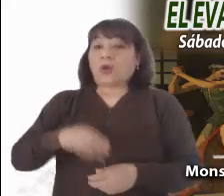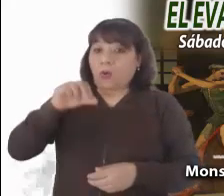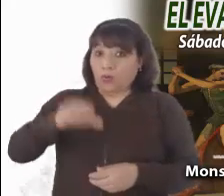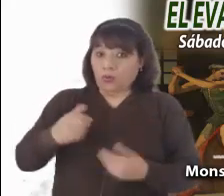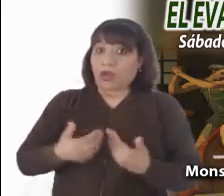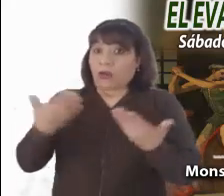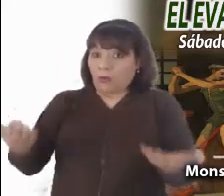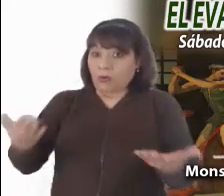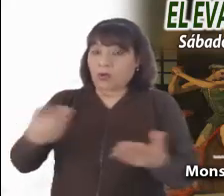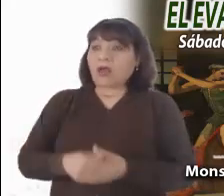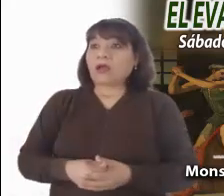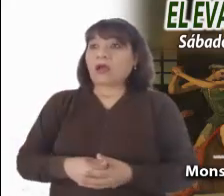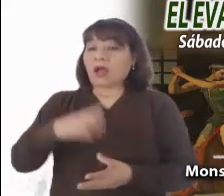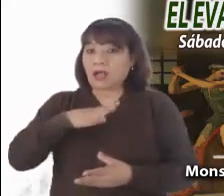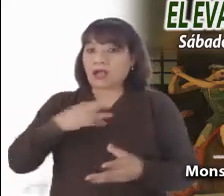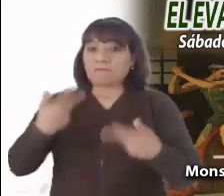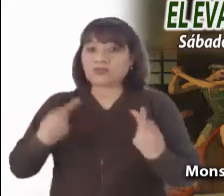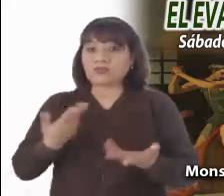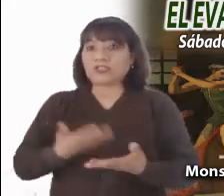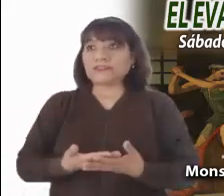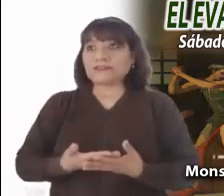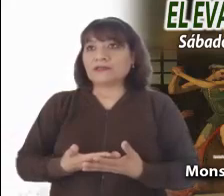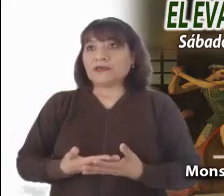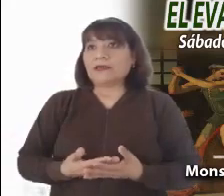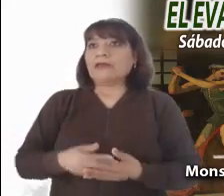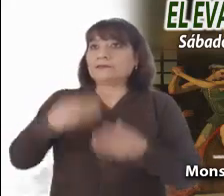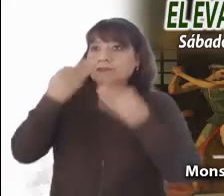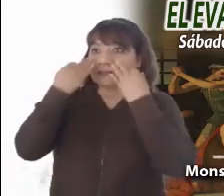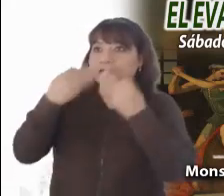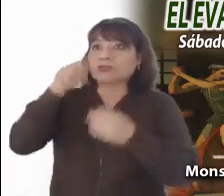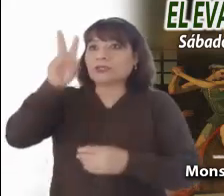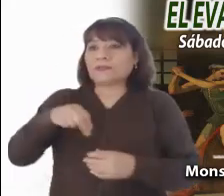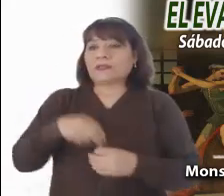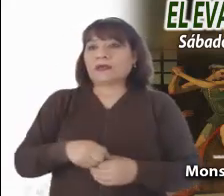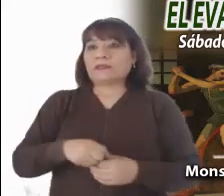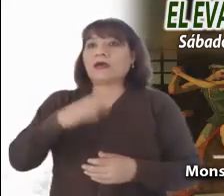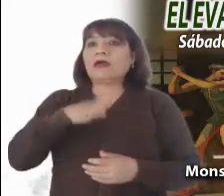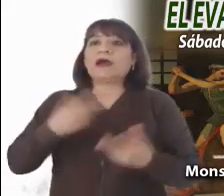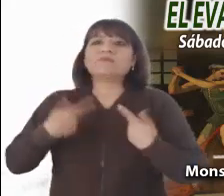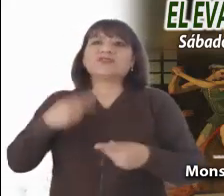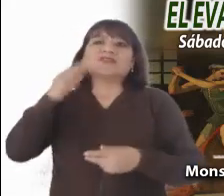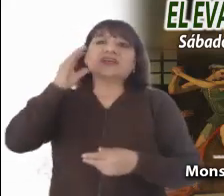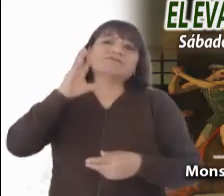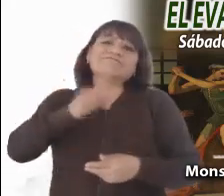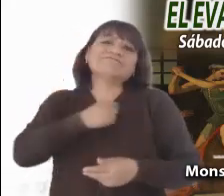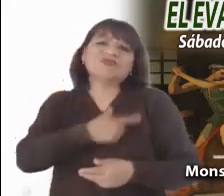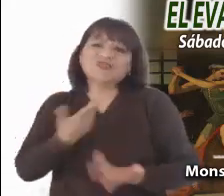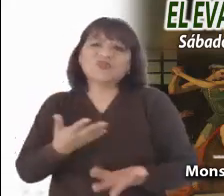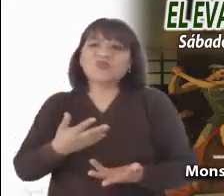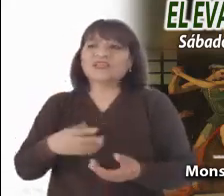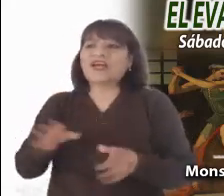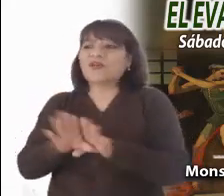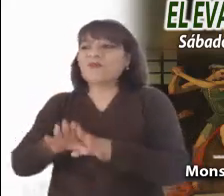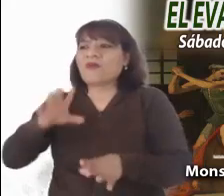también hay testigos de la verdad. Hoy también alzan su voz quienes no están de acuerdo con los autoritarismos y las